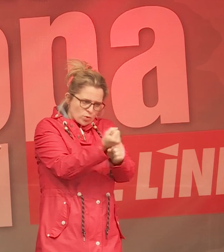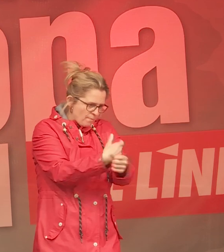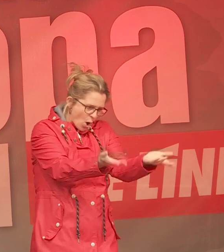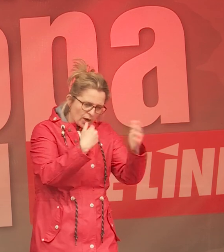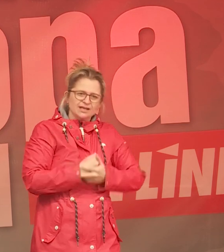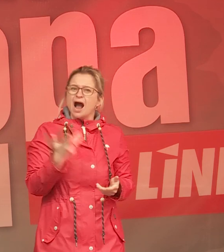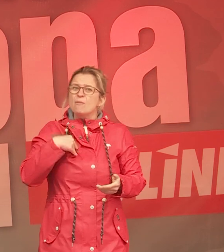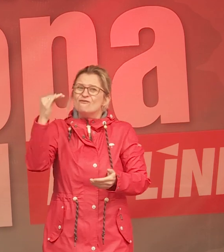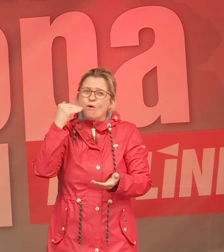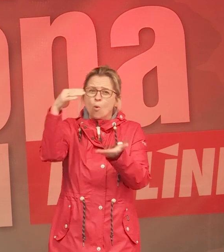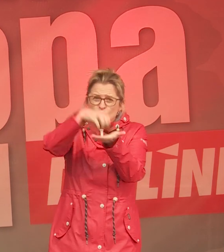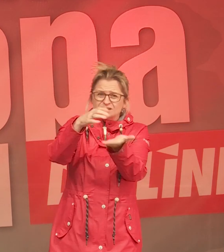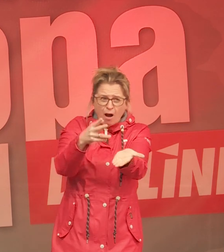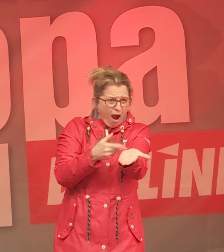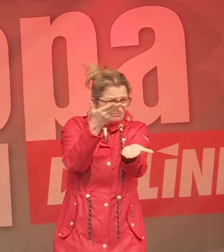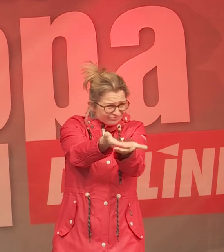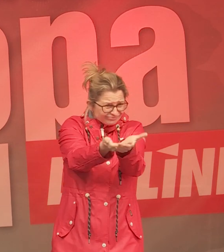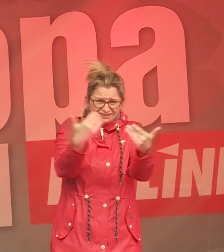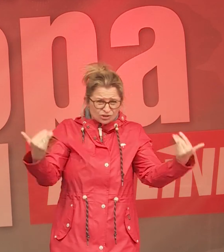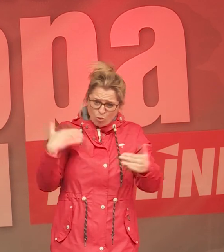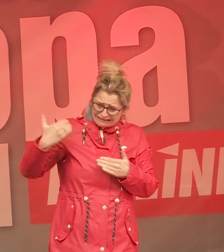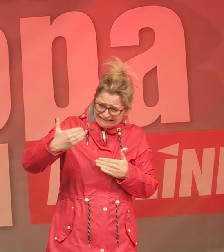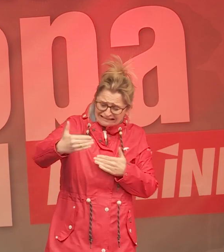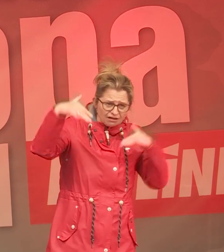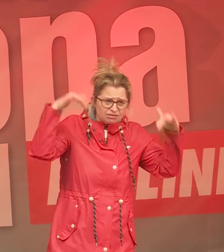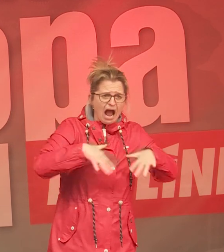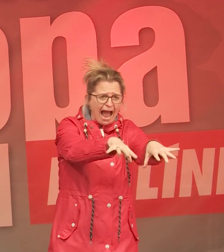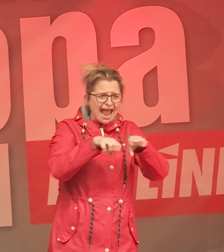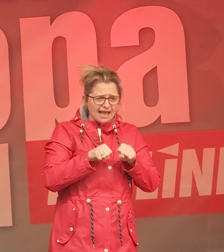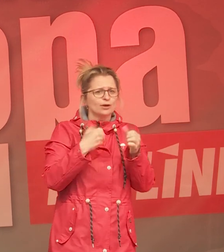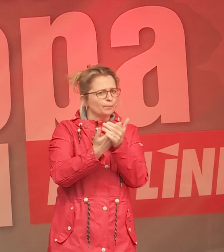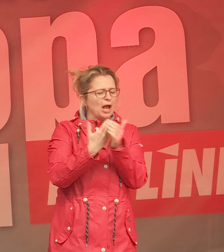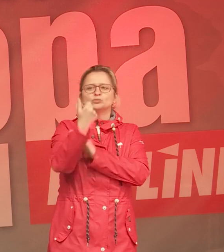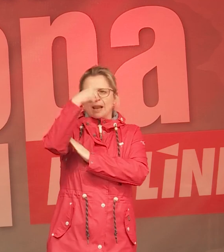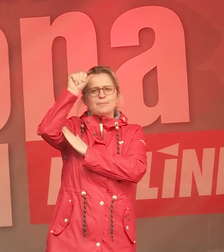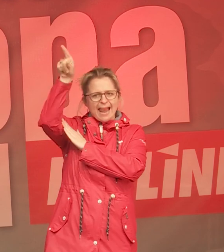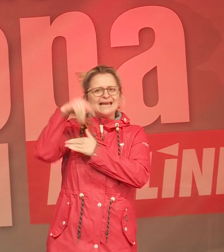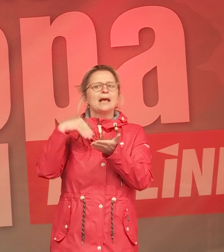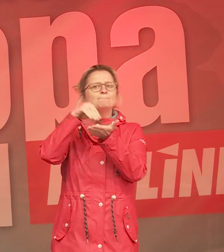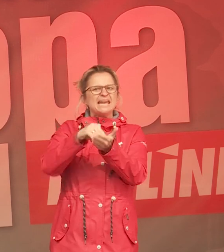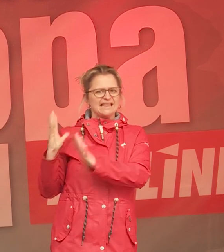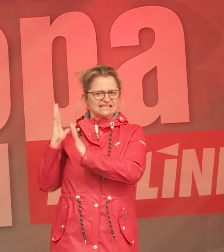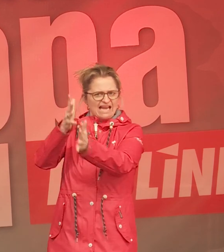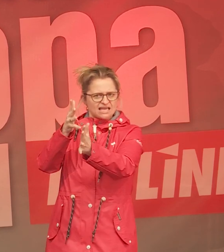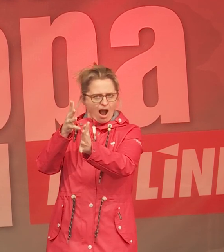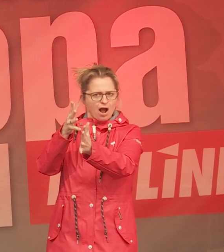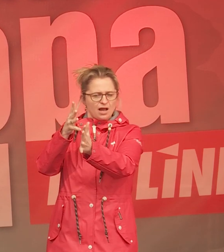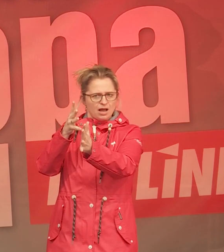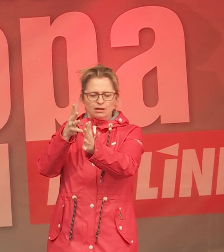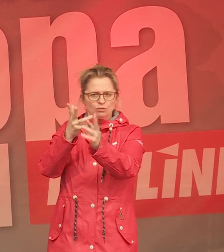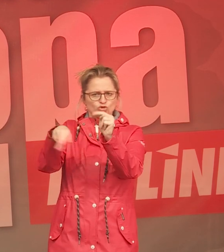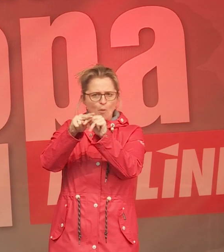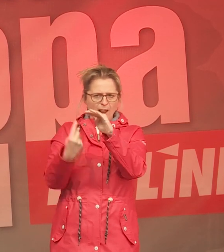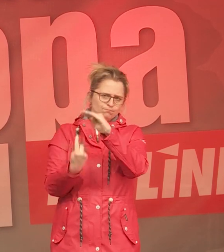auch am Wohnungsmarkt sind doch Enteignungen an der Tagesordnung. Also etwa in Berlin sind die Mieten in den letzten zehn Jahren, haben sich